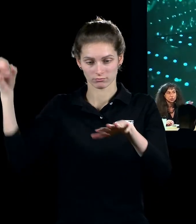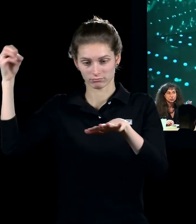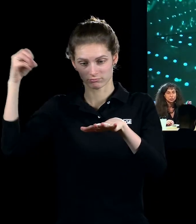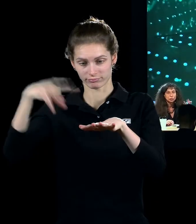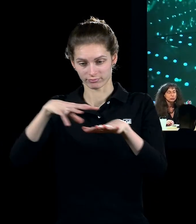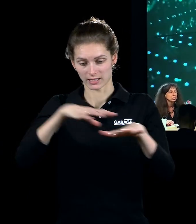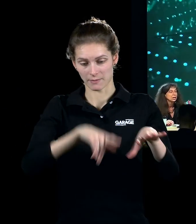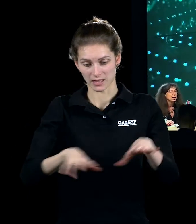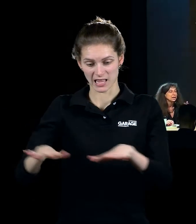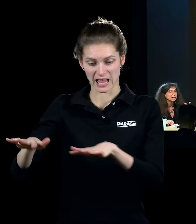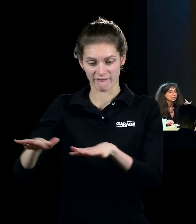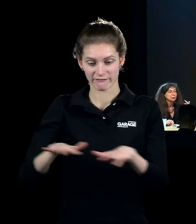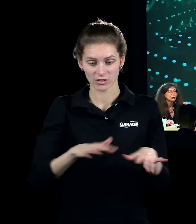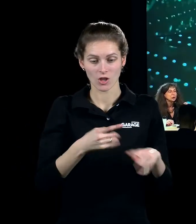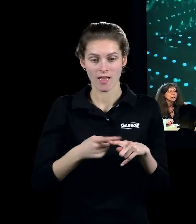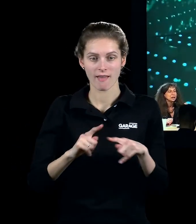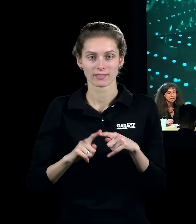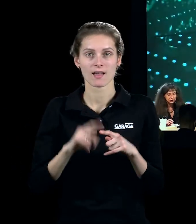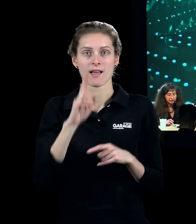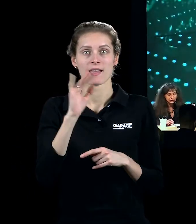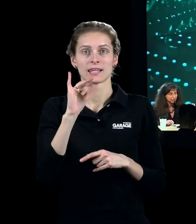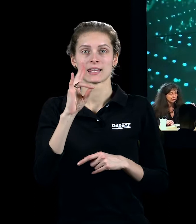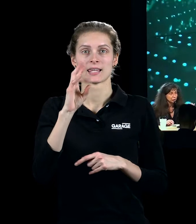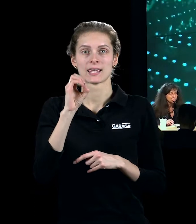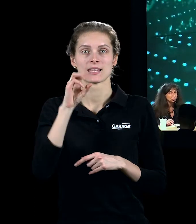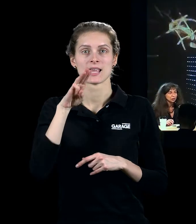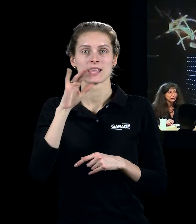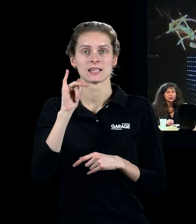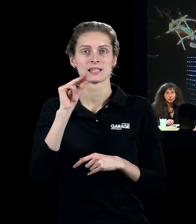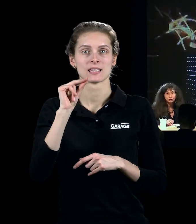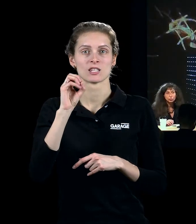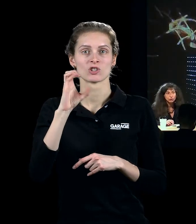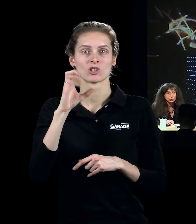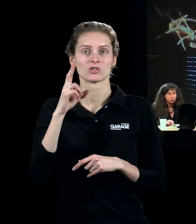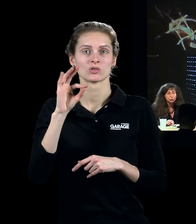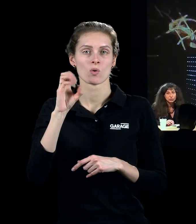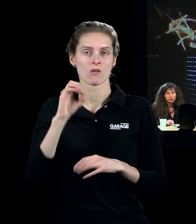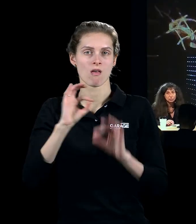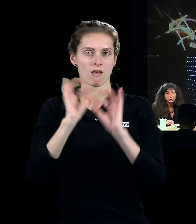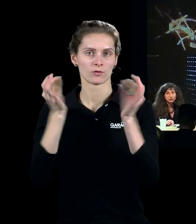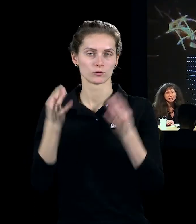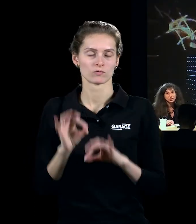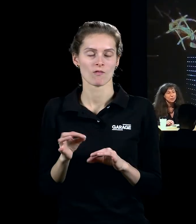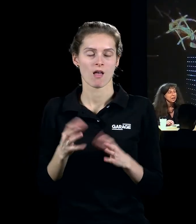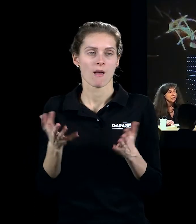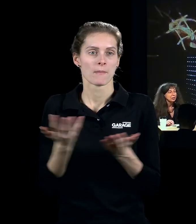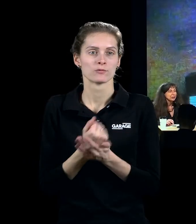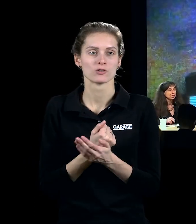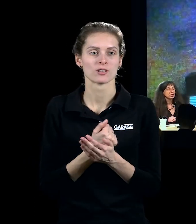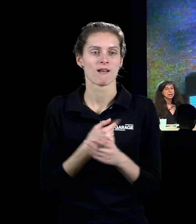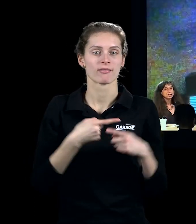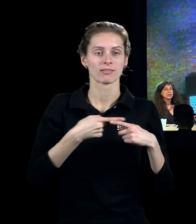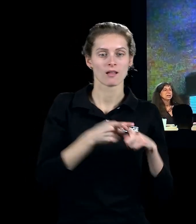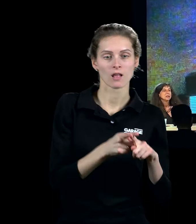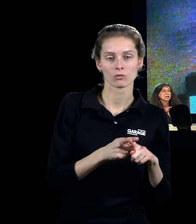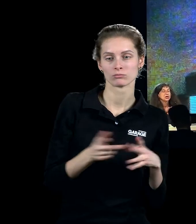кинетическое искусство, это подключение идеи, еще одной идеи технологии, науки и прогресса. Опять